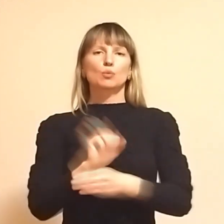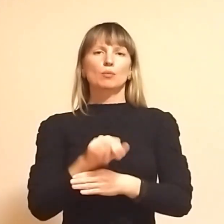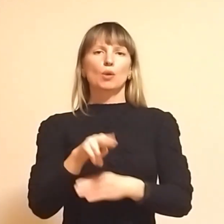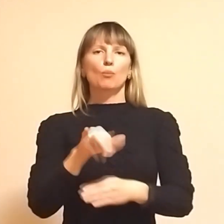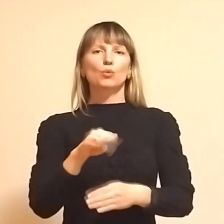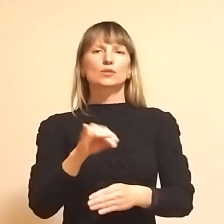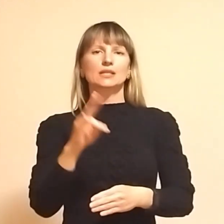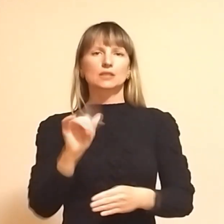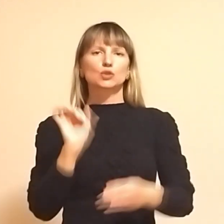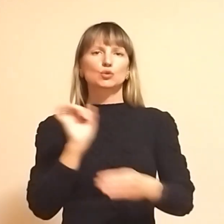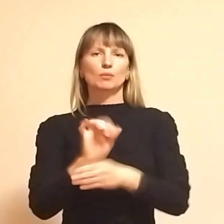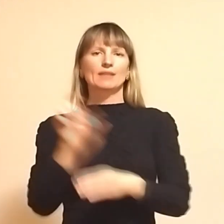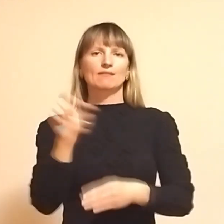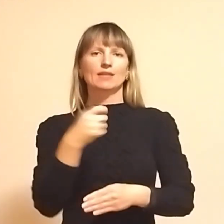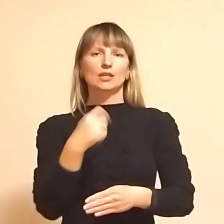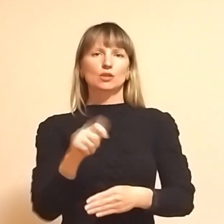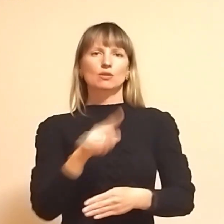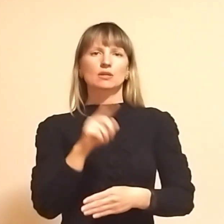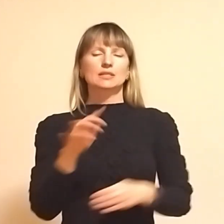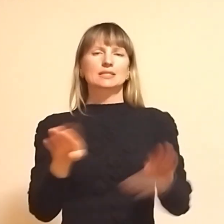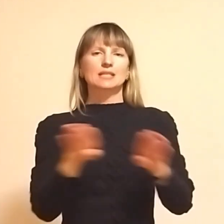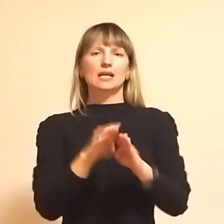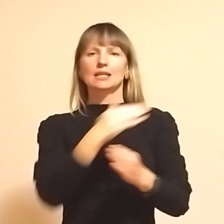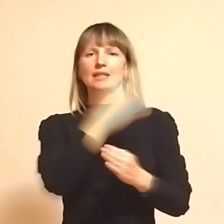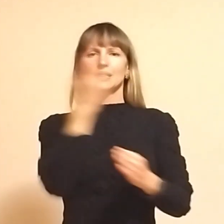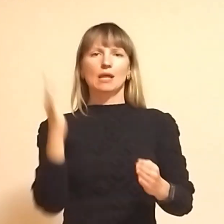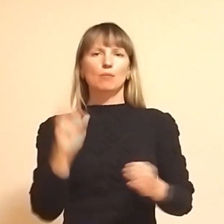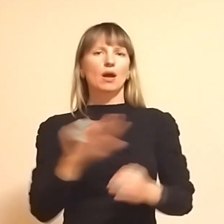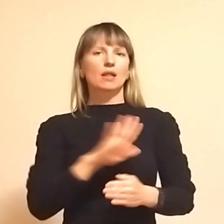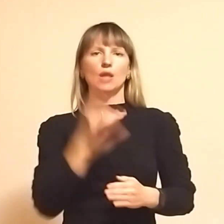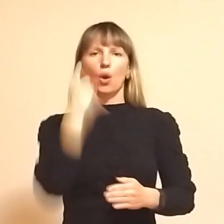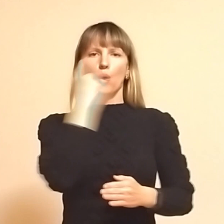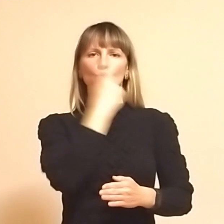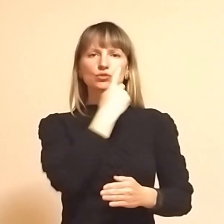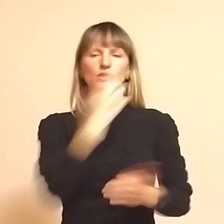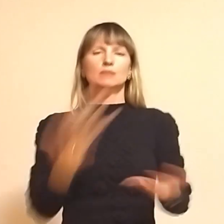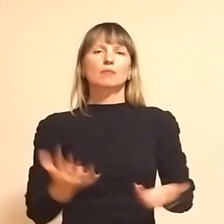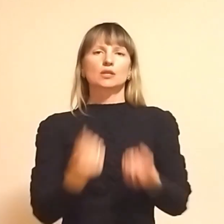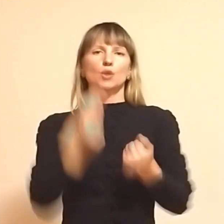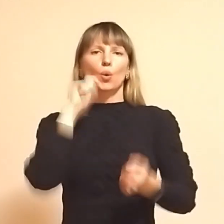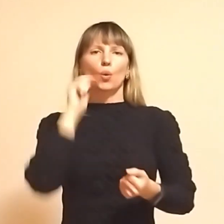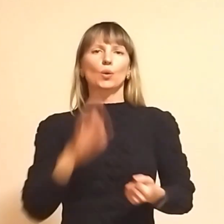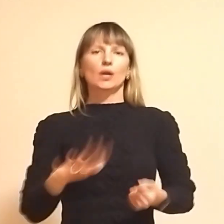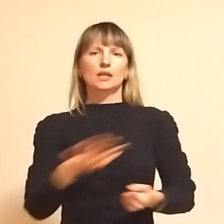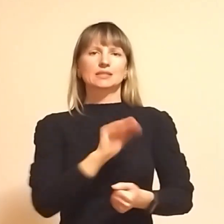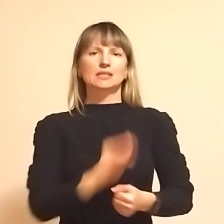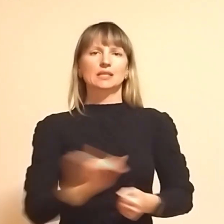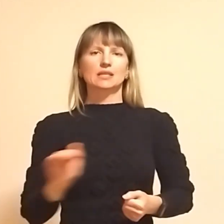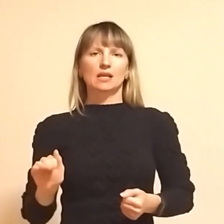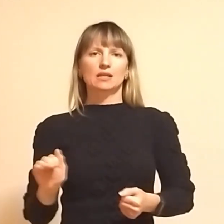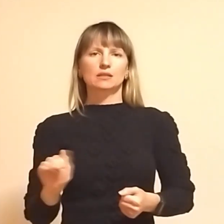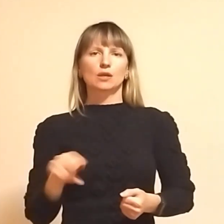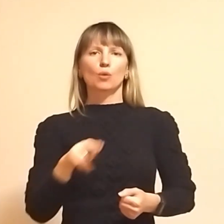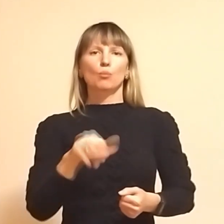Путіна! Зупиніть війну! Закрити небо, а не очі! Врятуйте українських дітей!» Путін